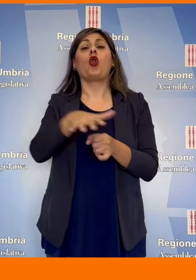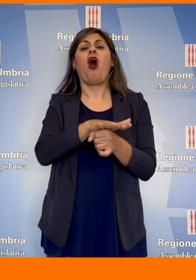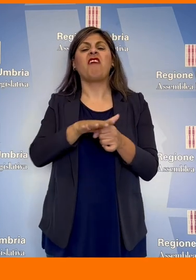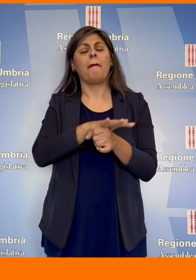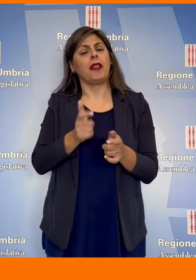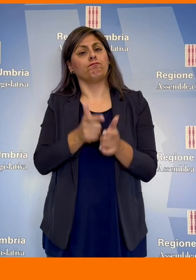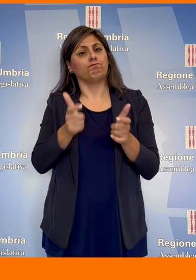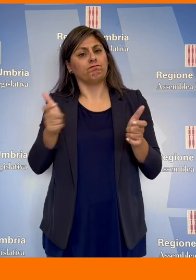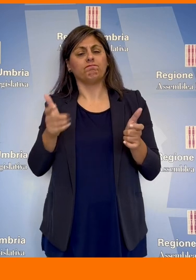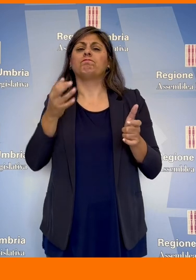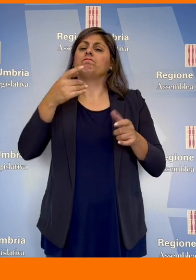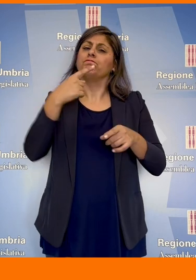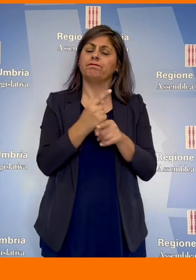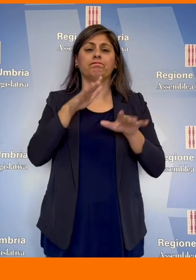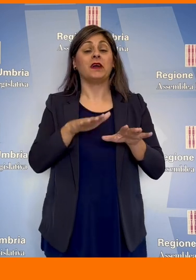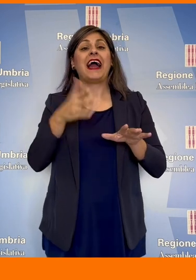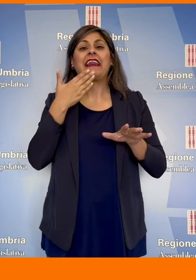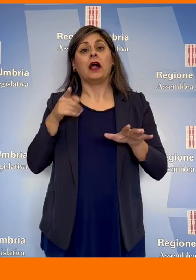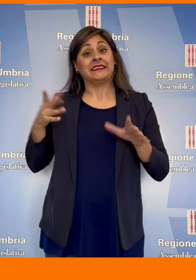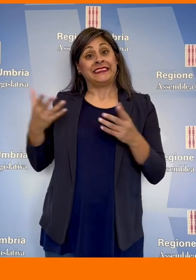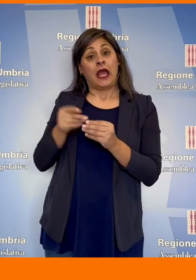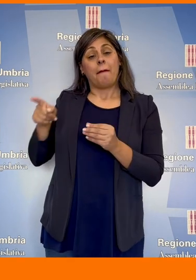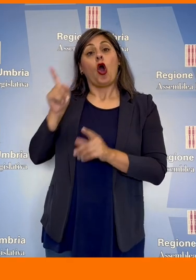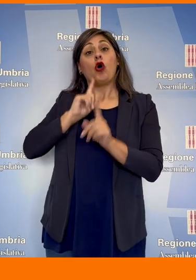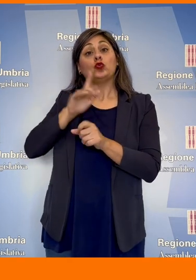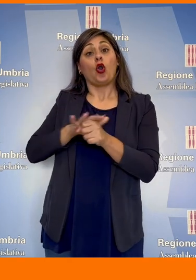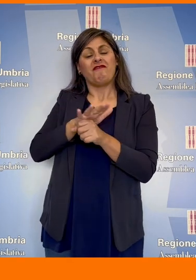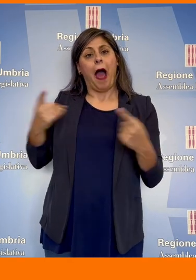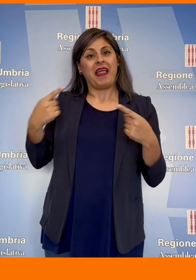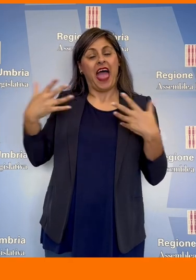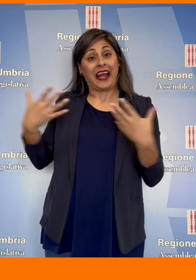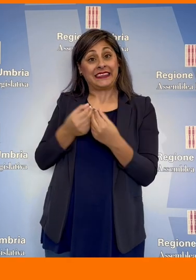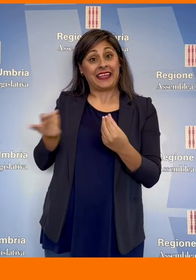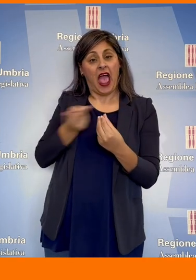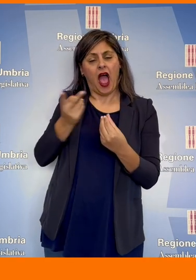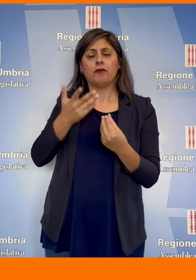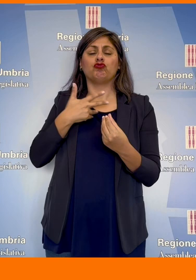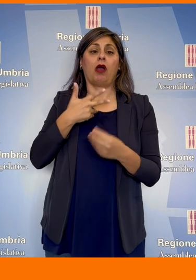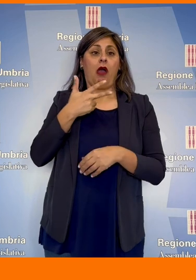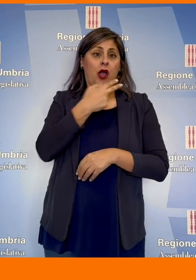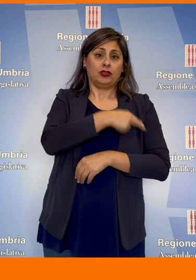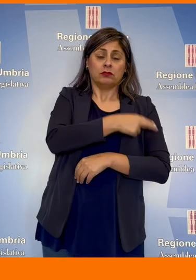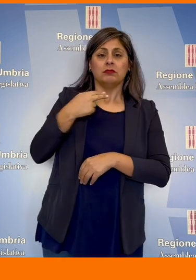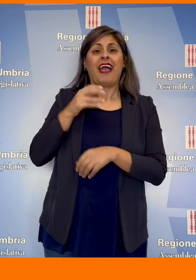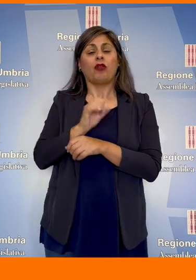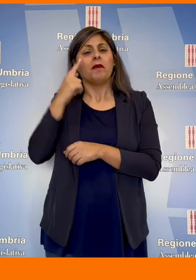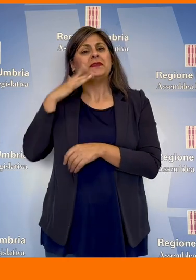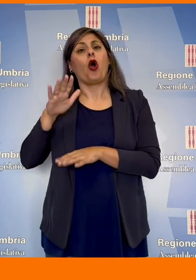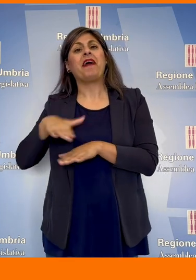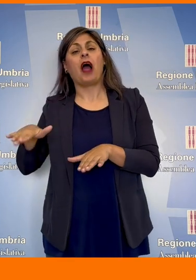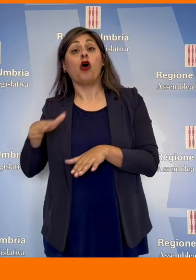per la famiglia, che in raccordo con i consultori familiari favoriscono la stretta integrazione tra servizi sociali, educativi,